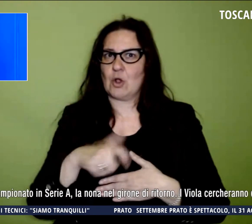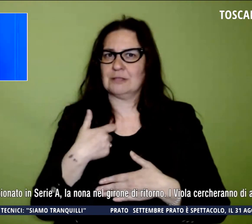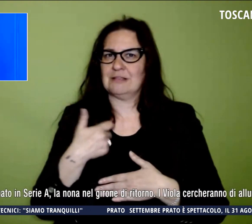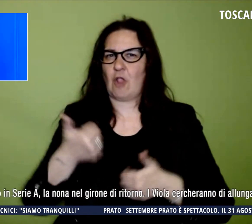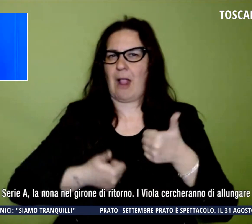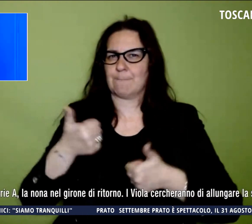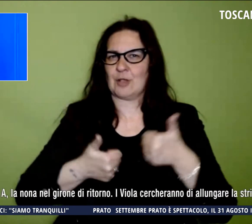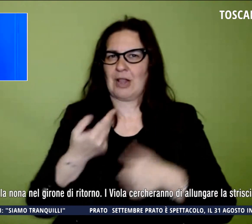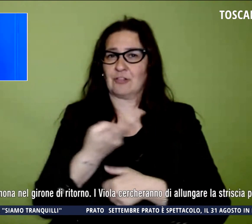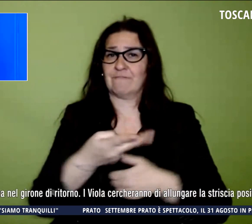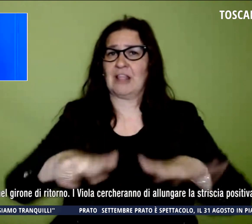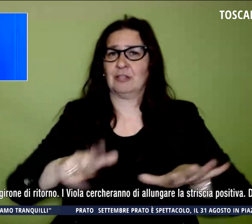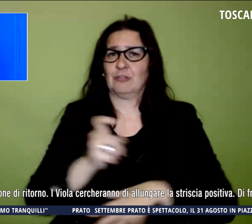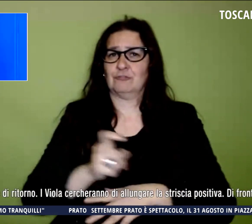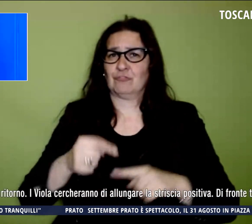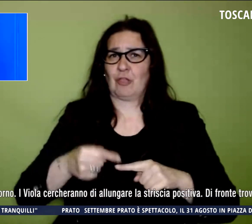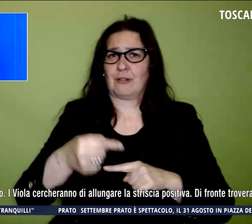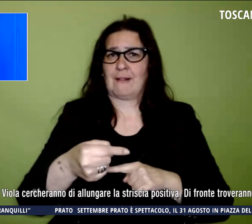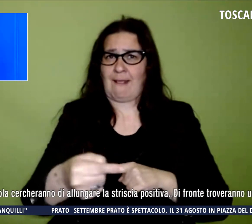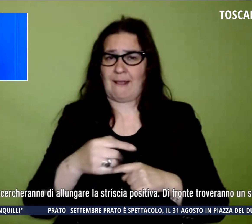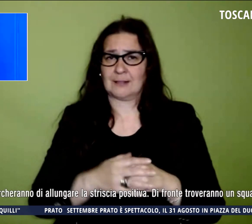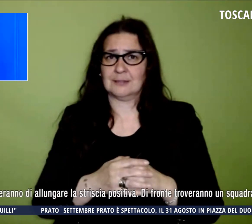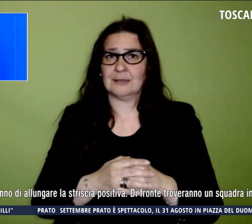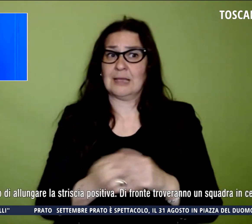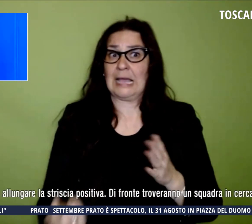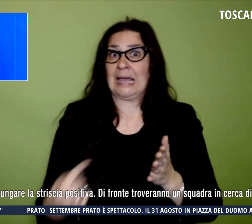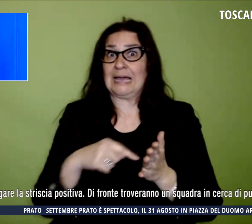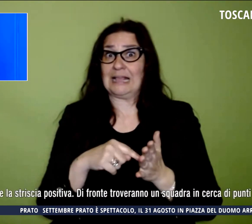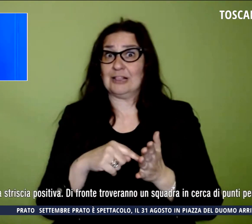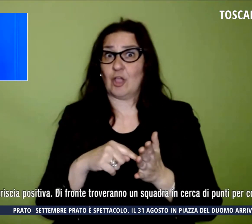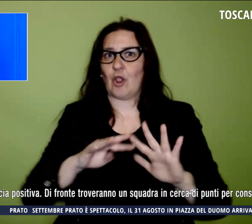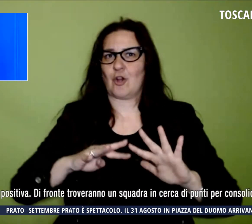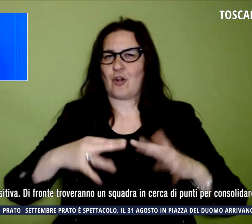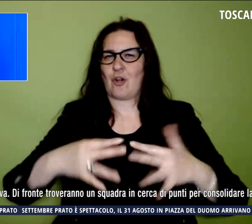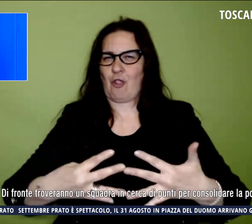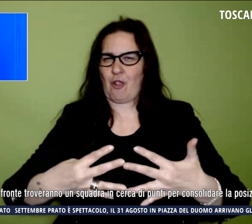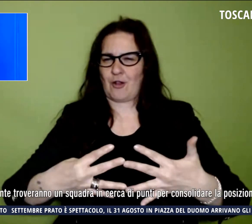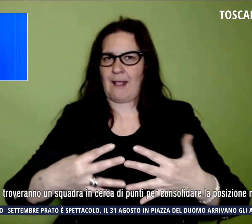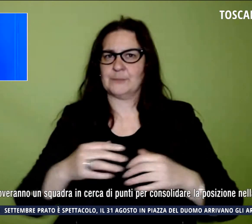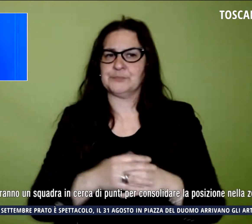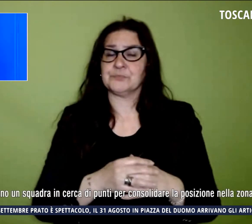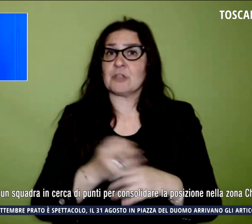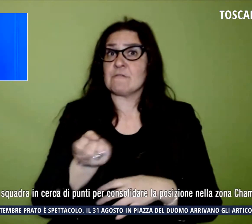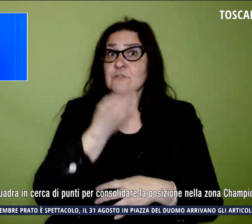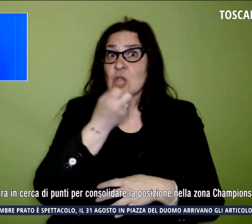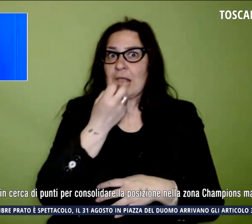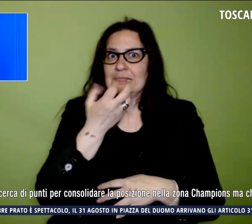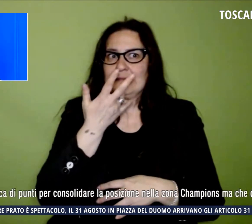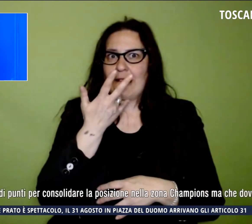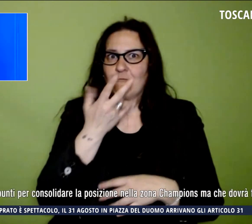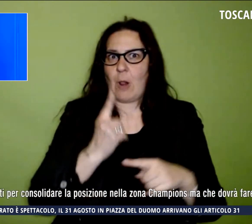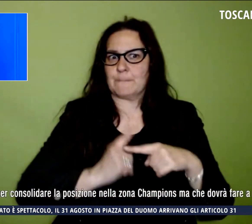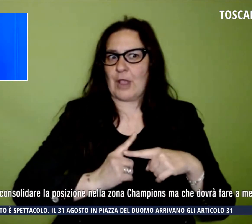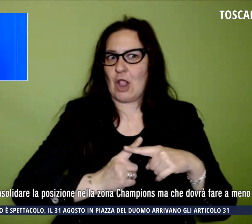in Serie A, la nona del girone di ritorno. I Viola cercheranno di allungare la striscia positiva.